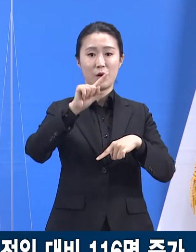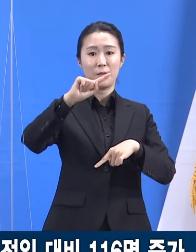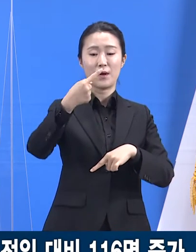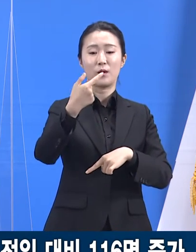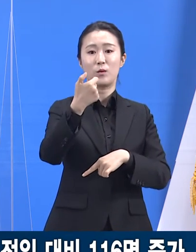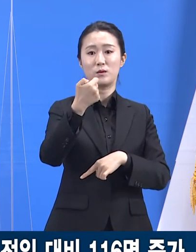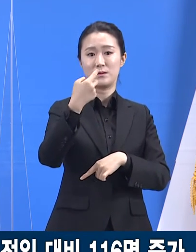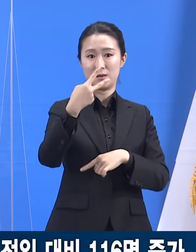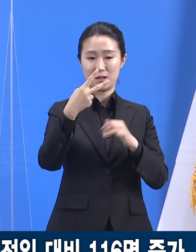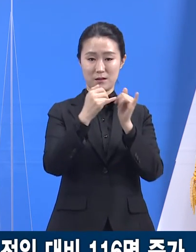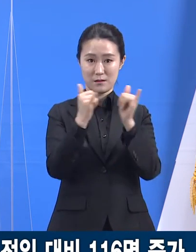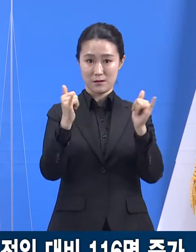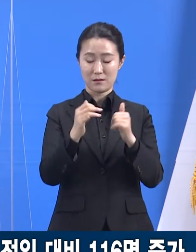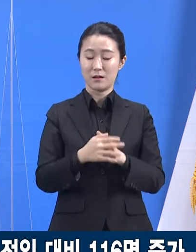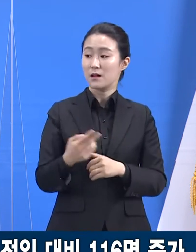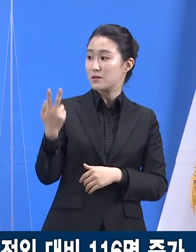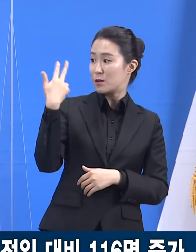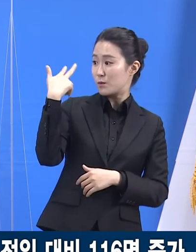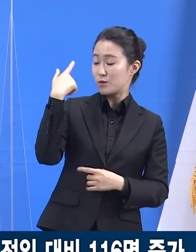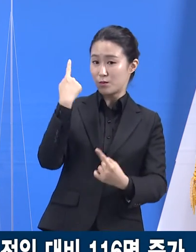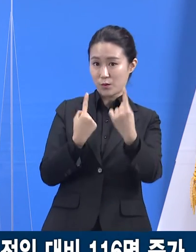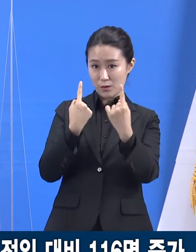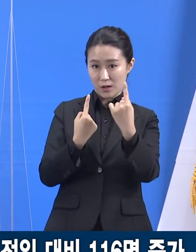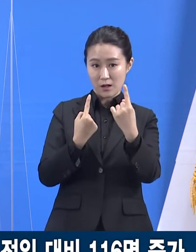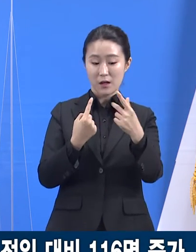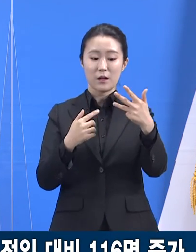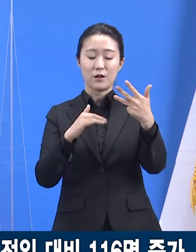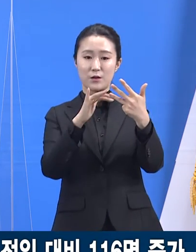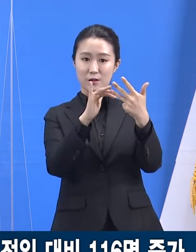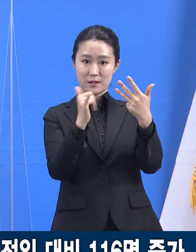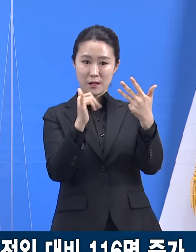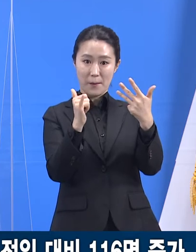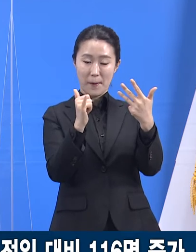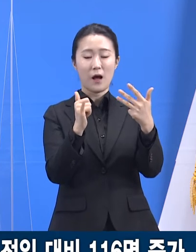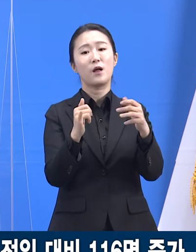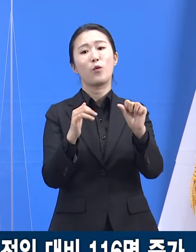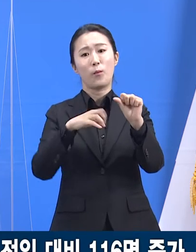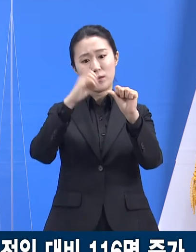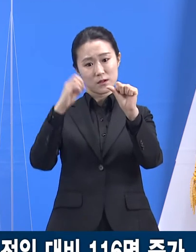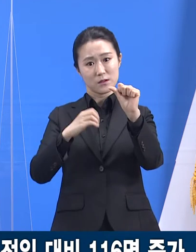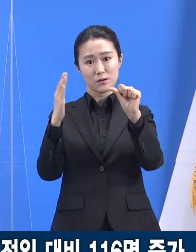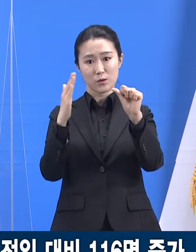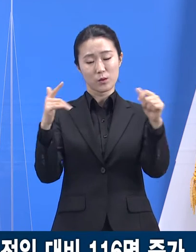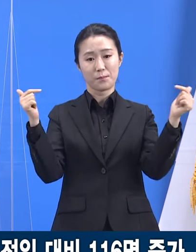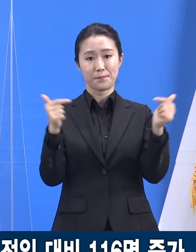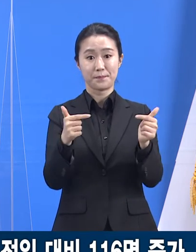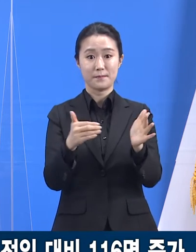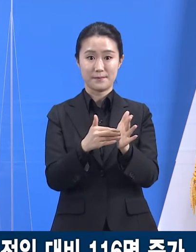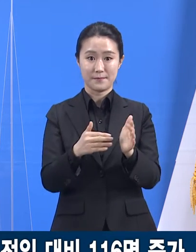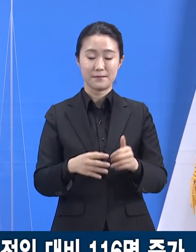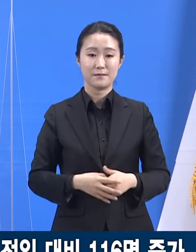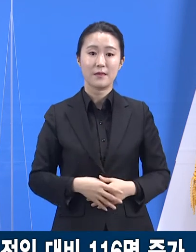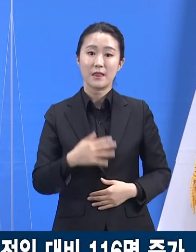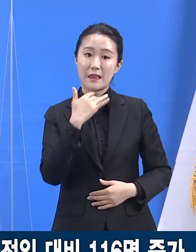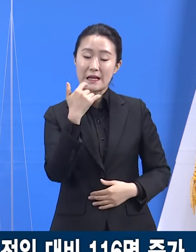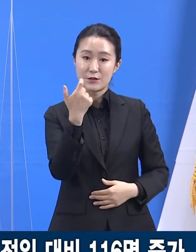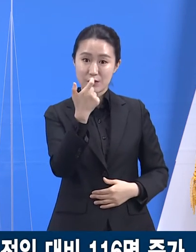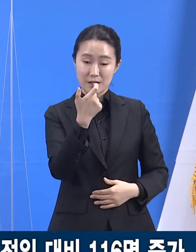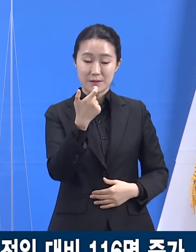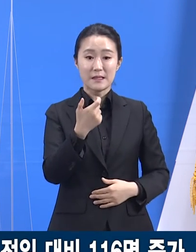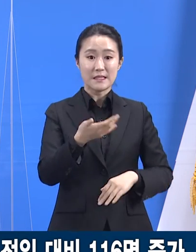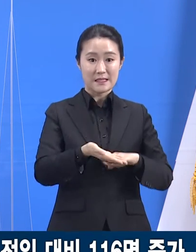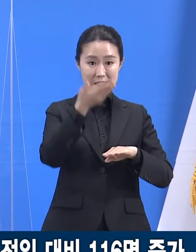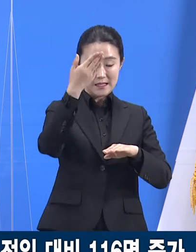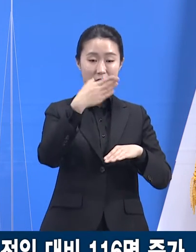전주 160명 대비 8명, 5% 감소했습니다. 60세 이상 고령 확진자는